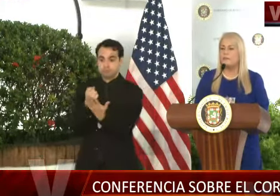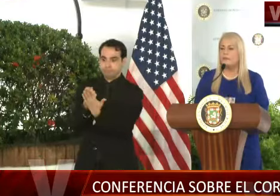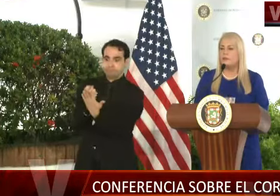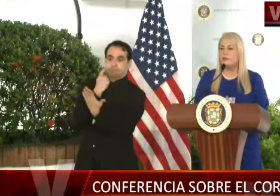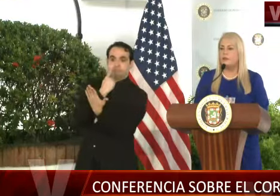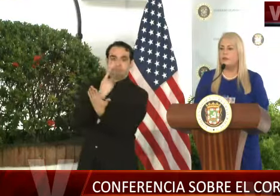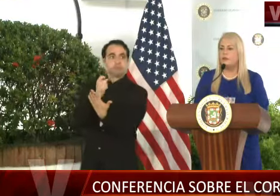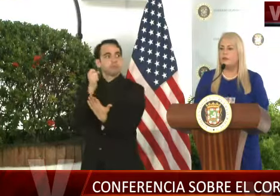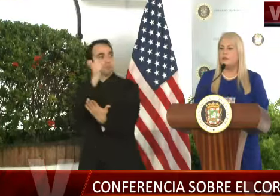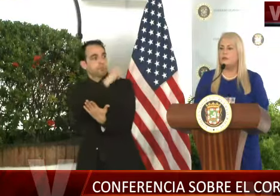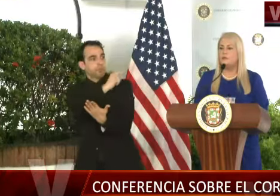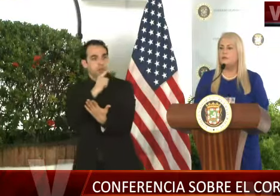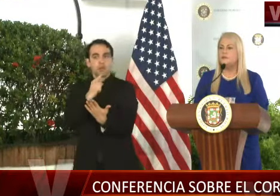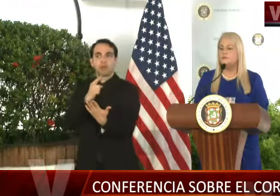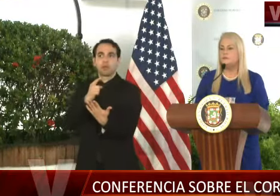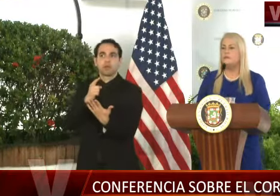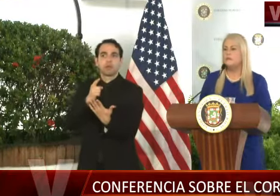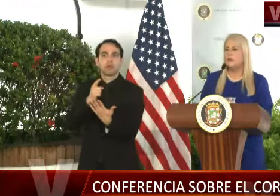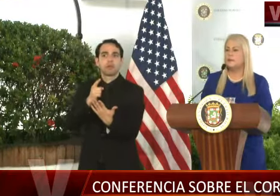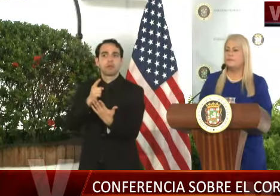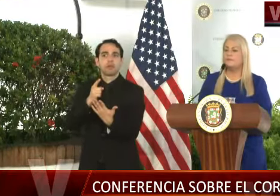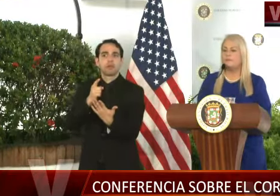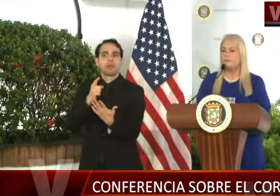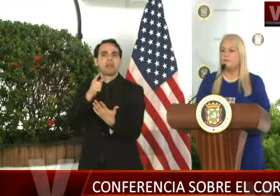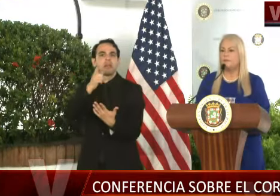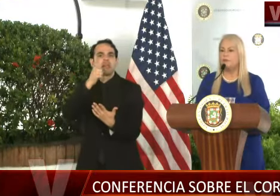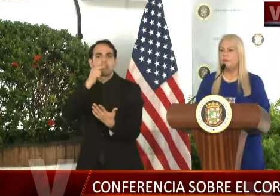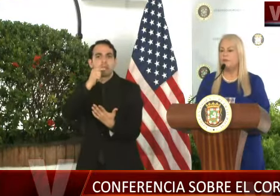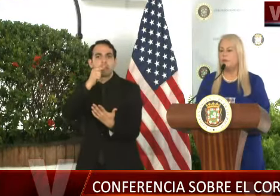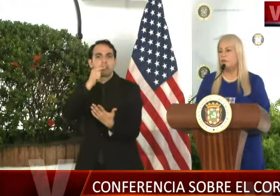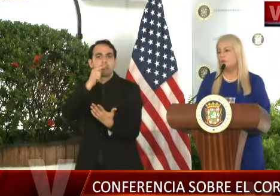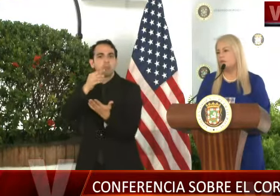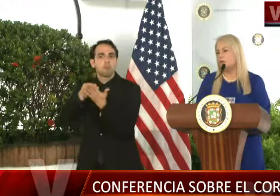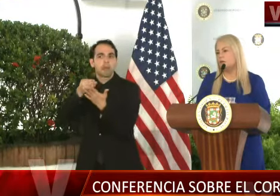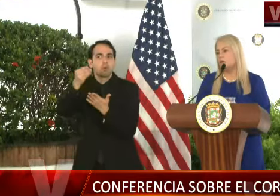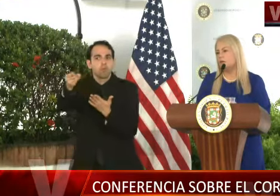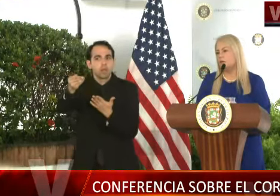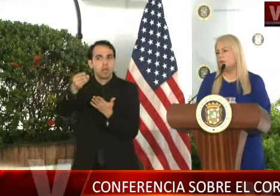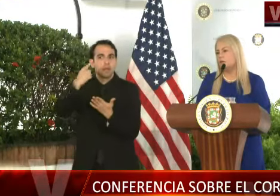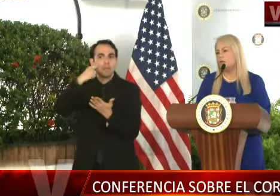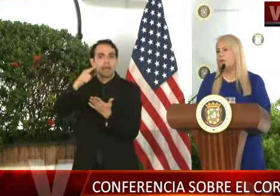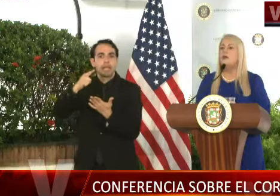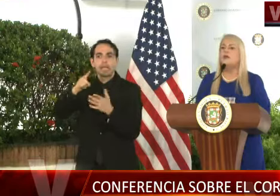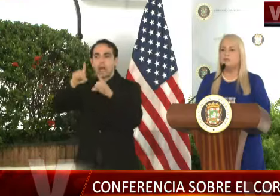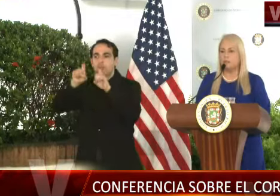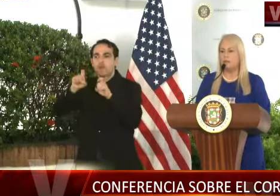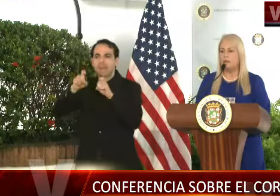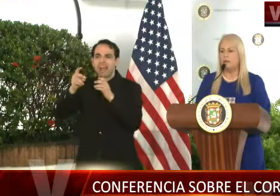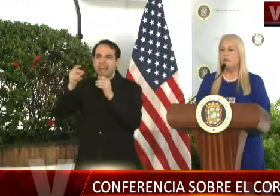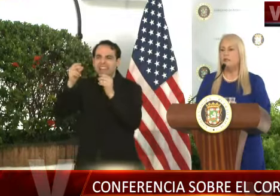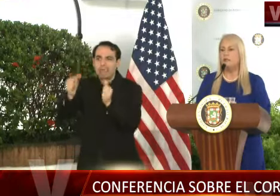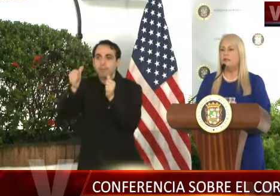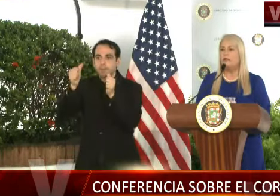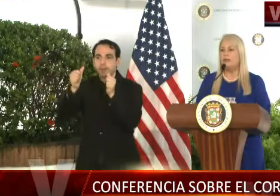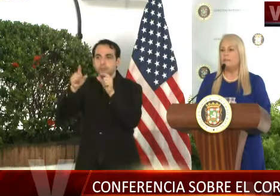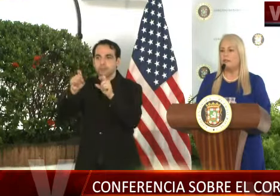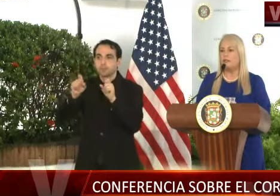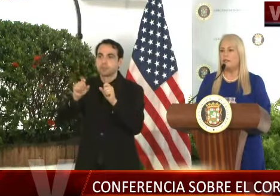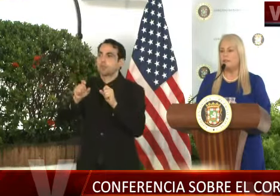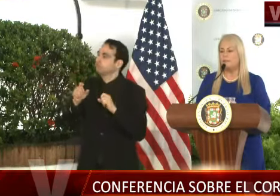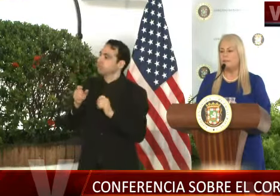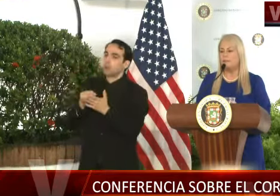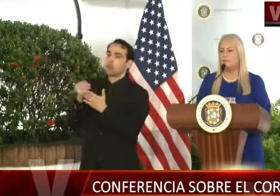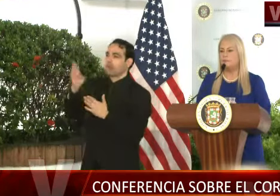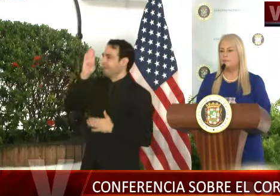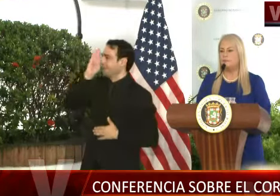a quién le van a comprar, o quién va a ser el intermedio, si es que va a haber algunos para las pruebas rápidas que usted mandó a las doscientas. No, se están comprando directamente a la